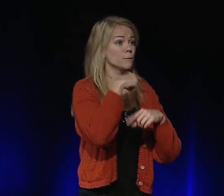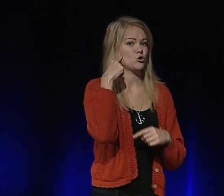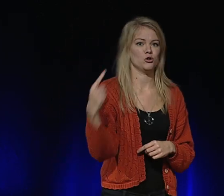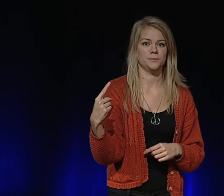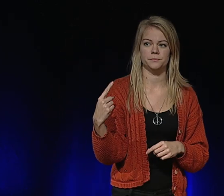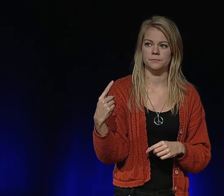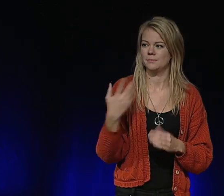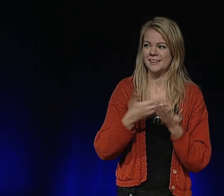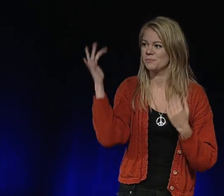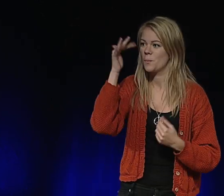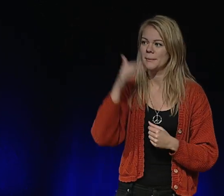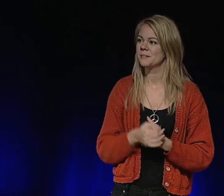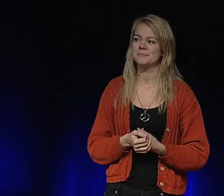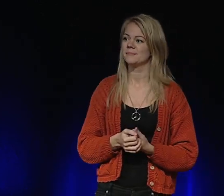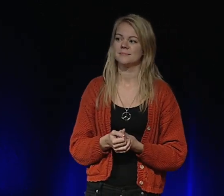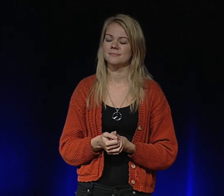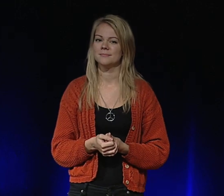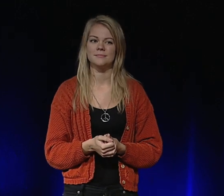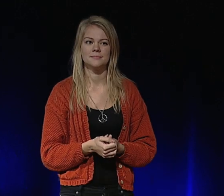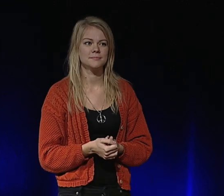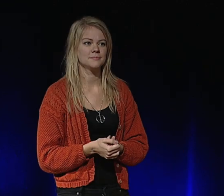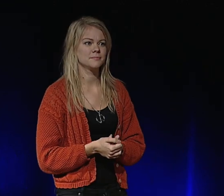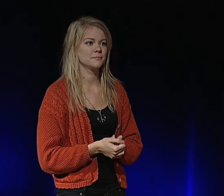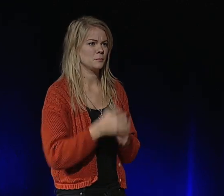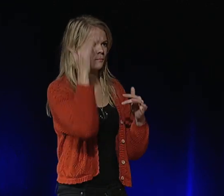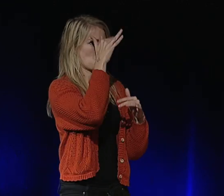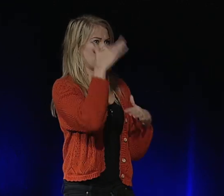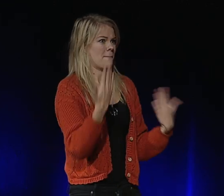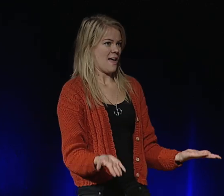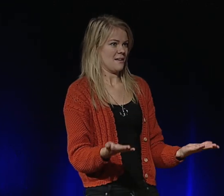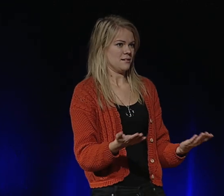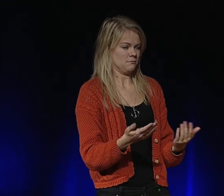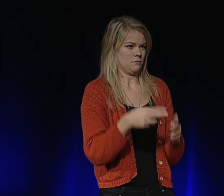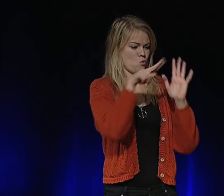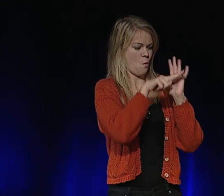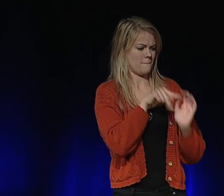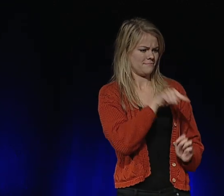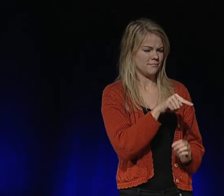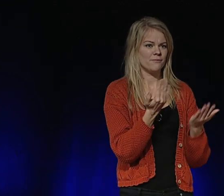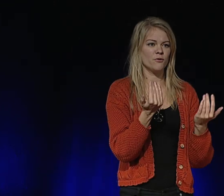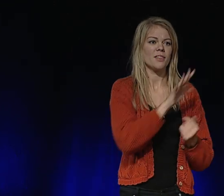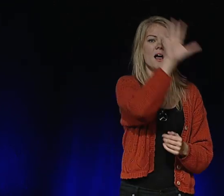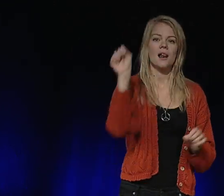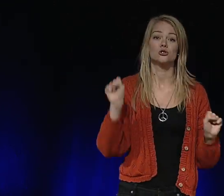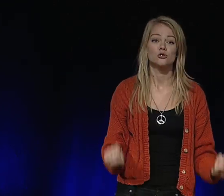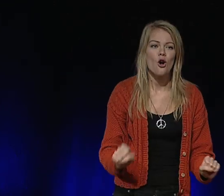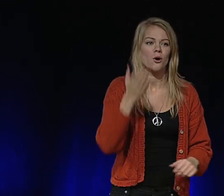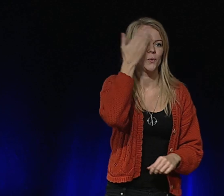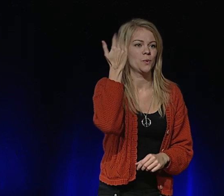Min oförmåga att höra är inte problemet. Det är normen som förväntar sig att alla ska kunna